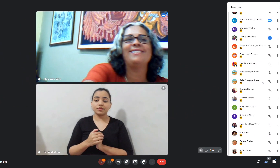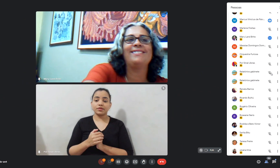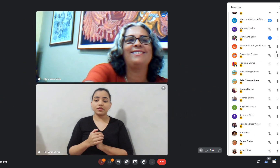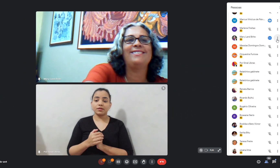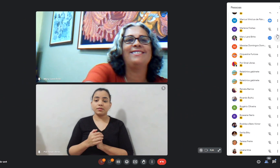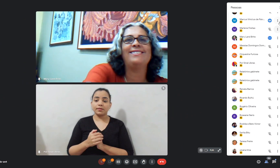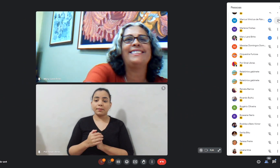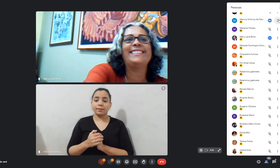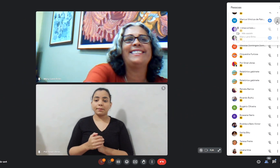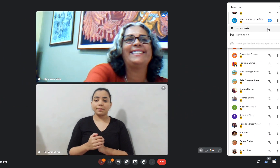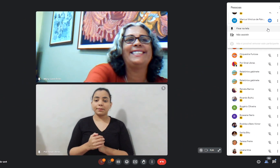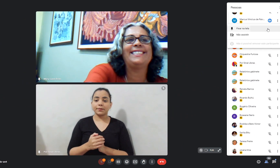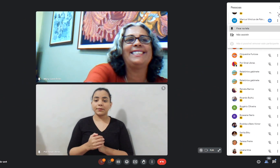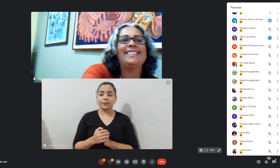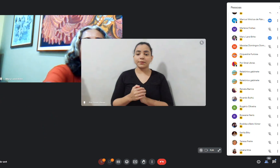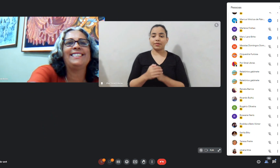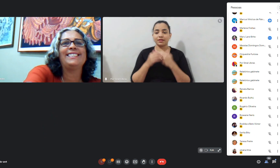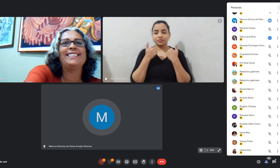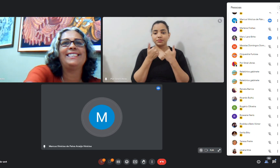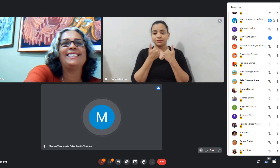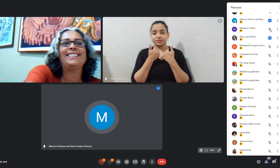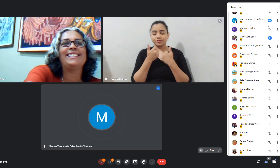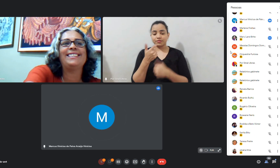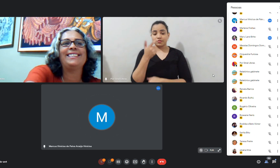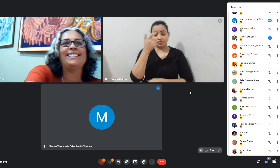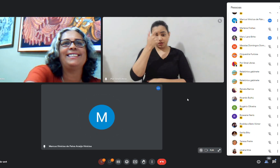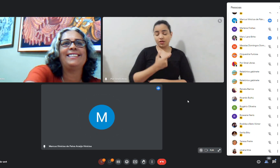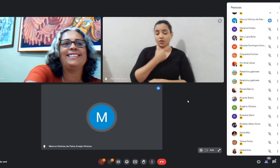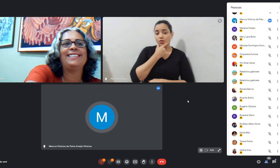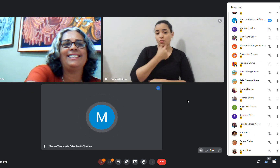ah tá bom eu sou pardo